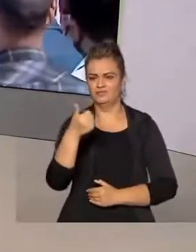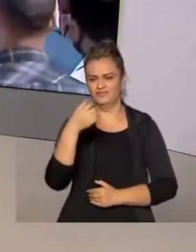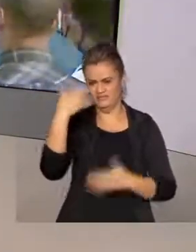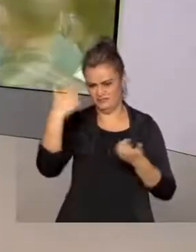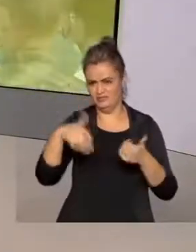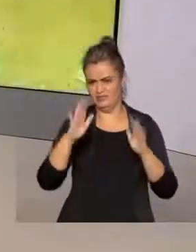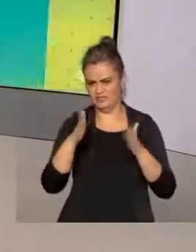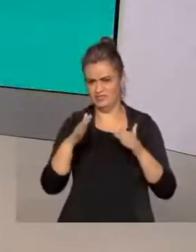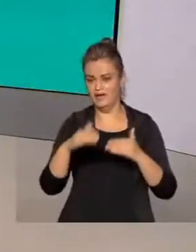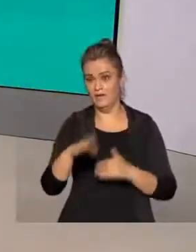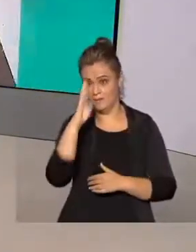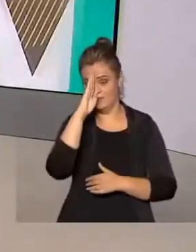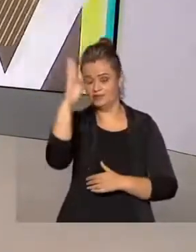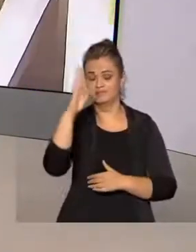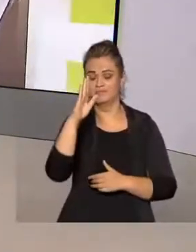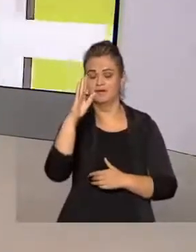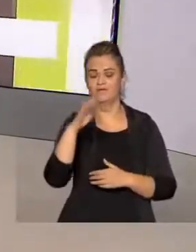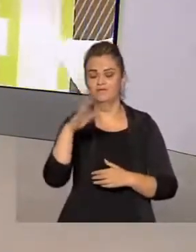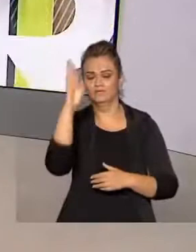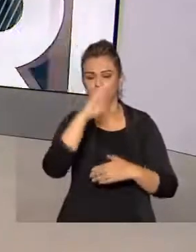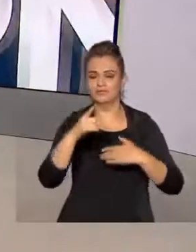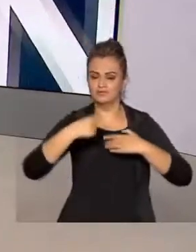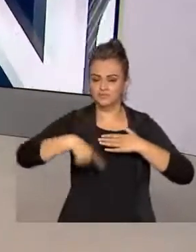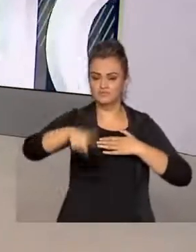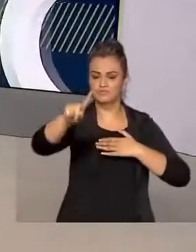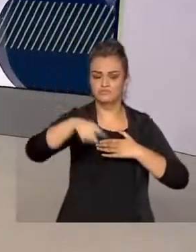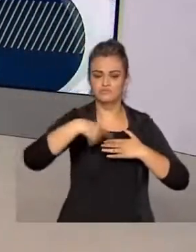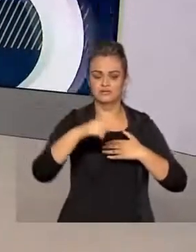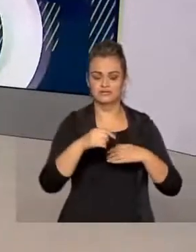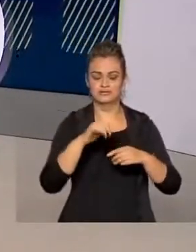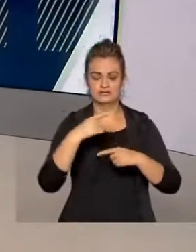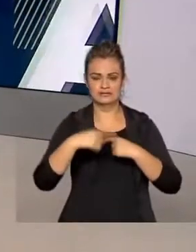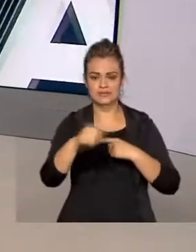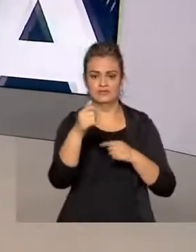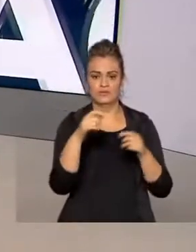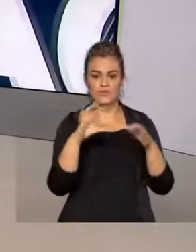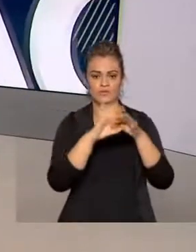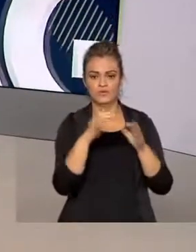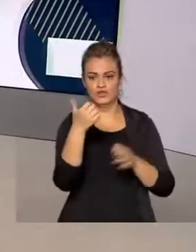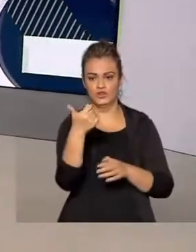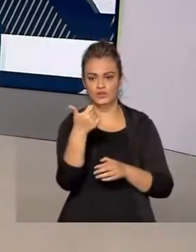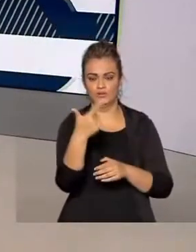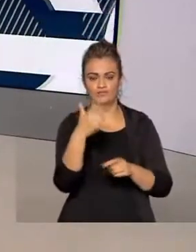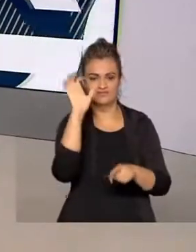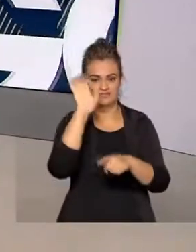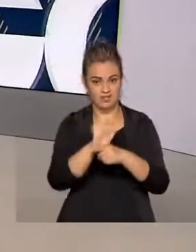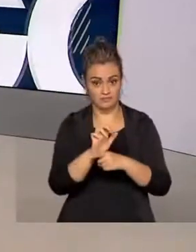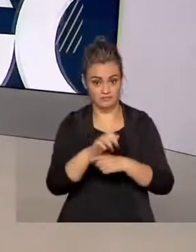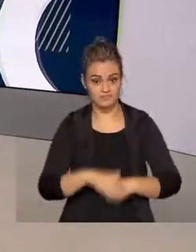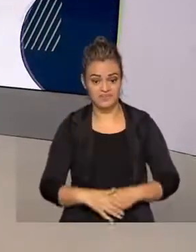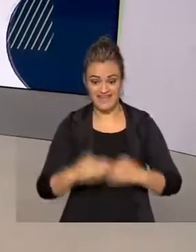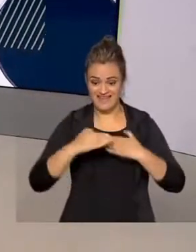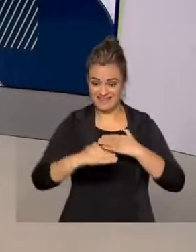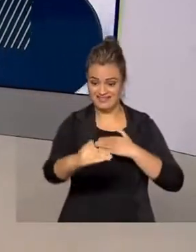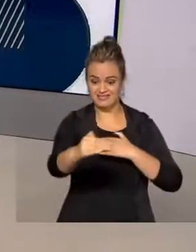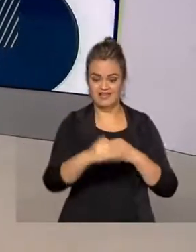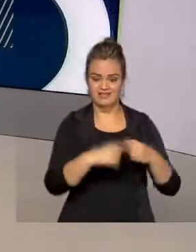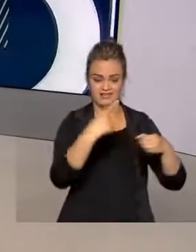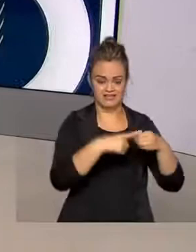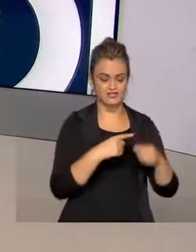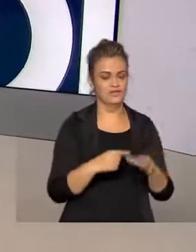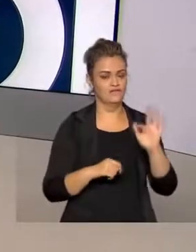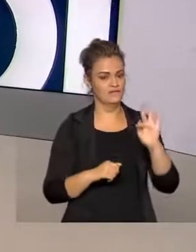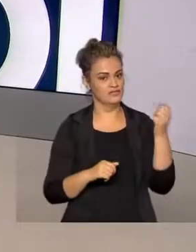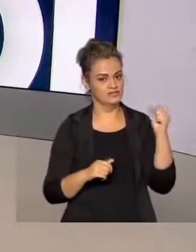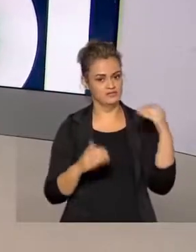principais corredores rodoviários do país atravessando 12 estados do país o trecho inaugurado liga as cidades de